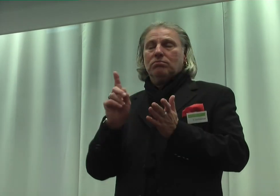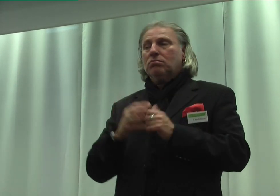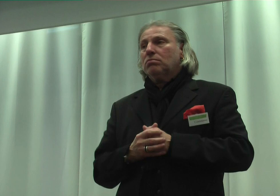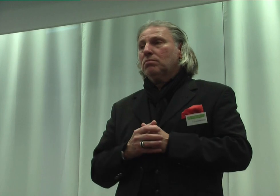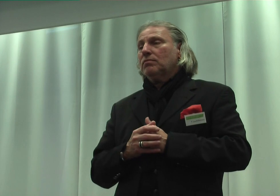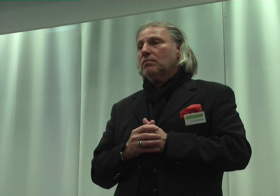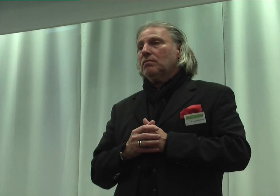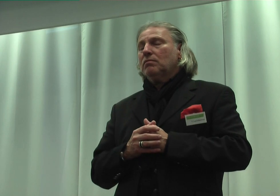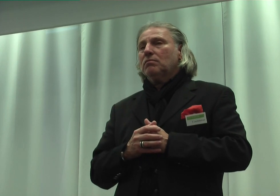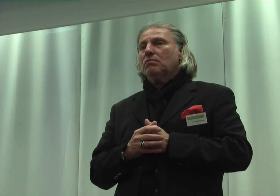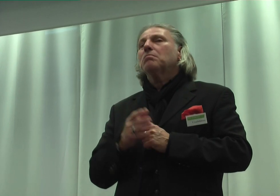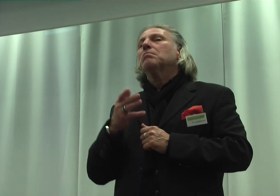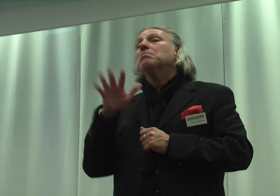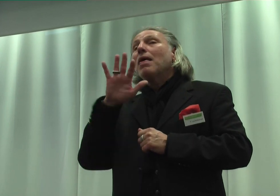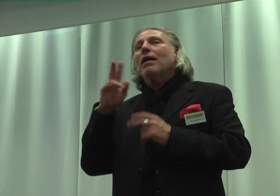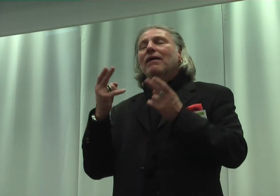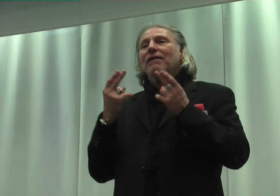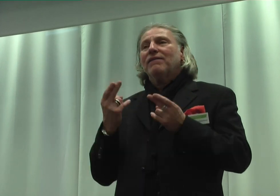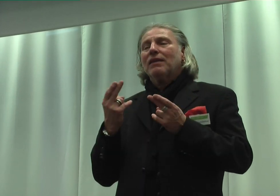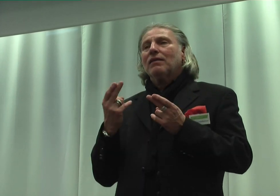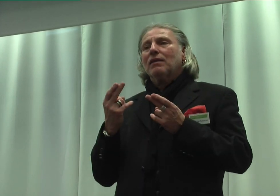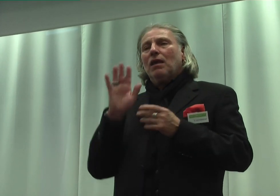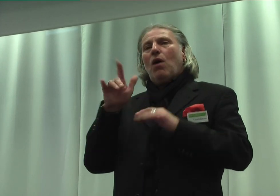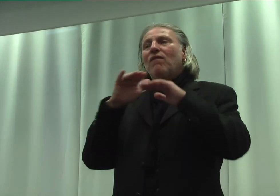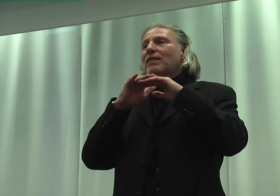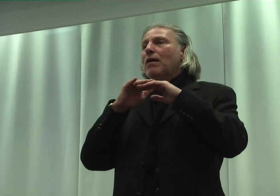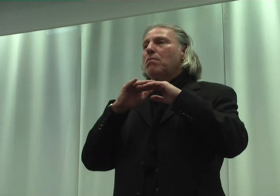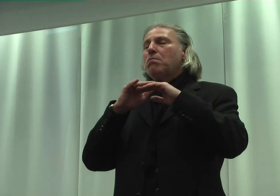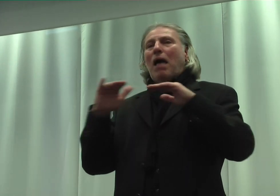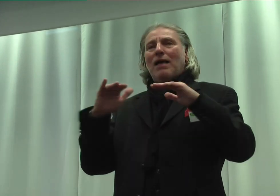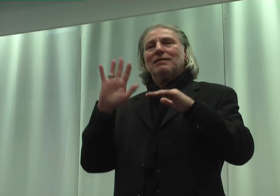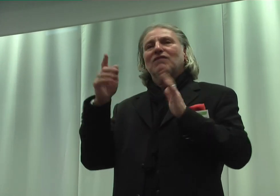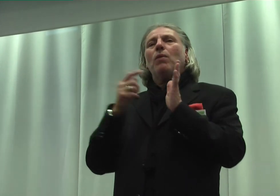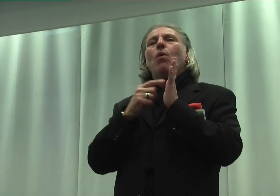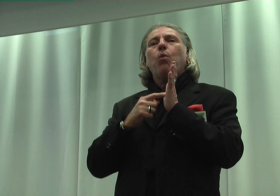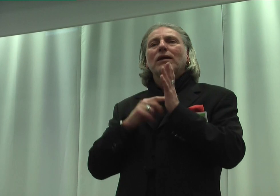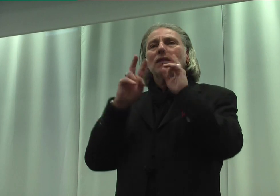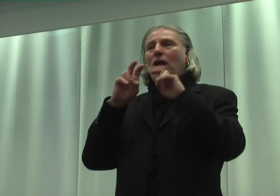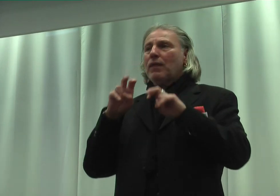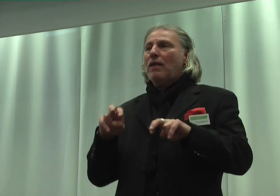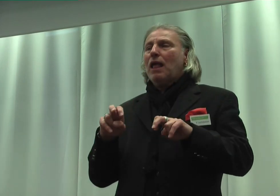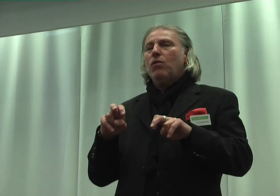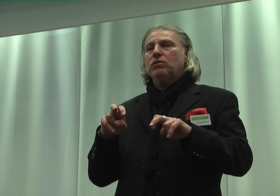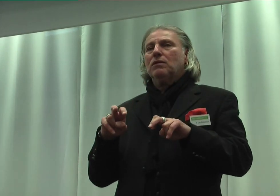Vielmehr ist es wichtig, auf der Basis von Ursachenanalysen zu Einstellungen